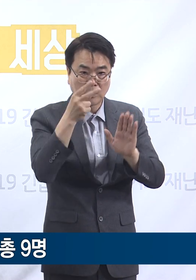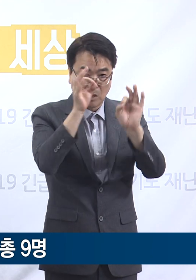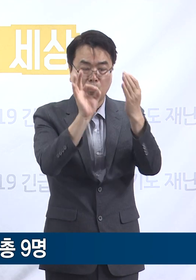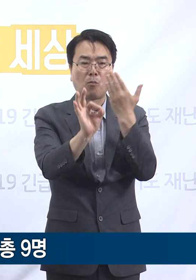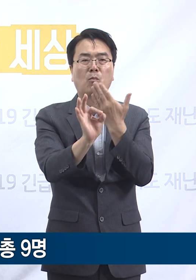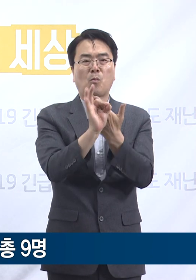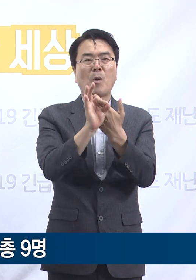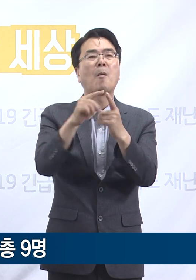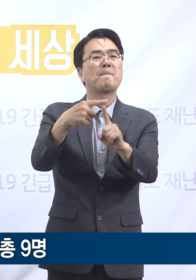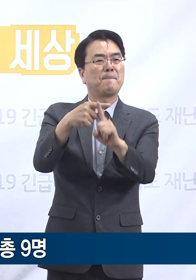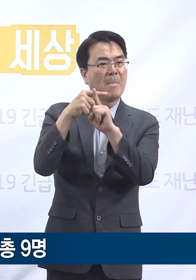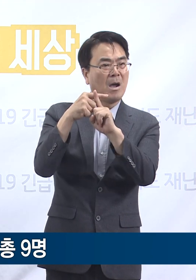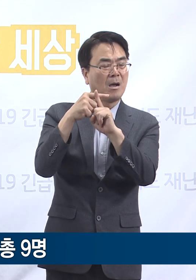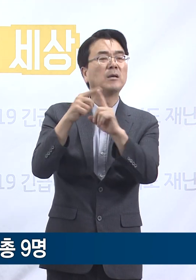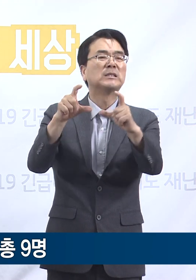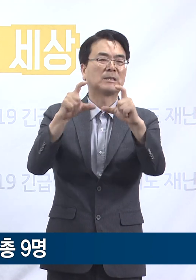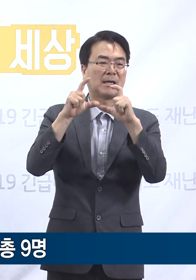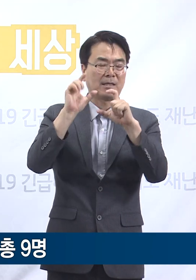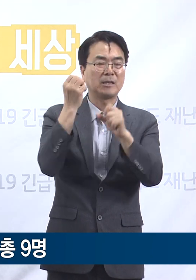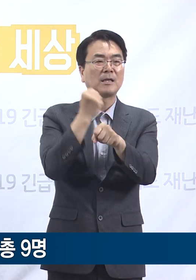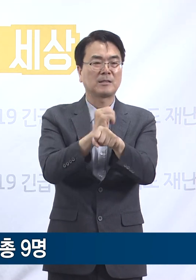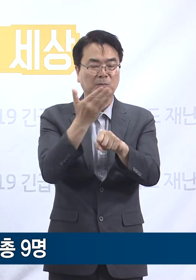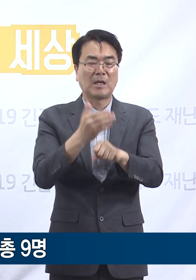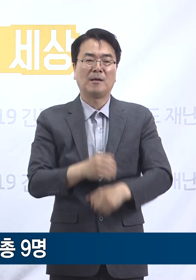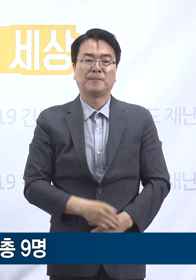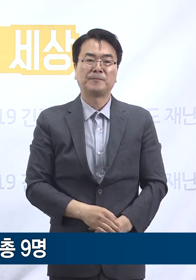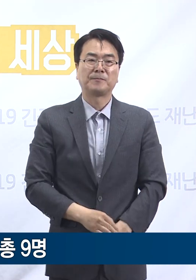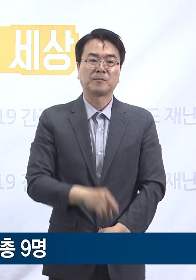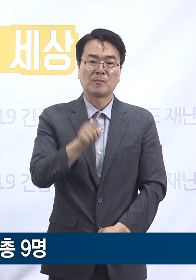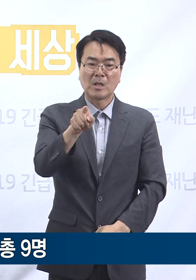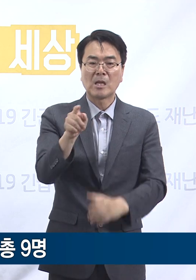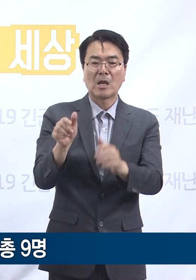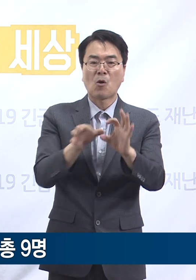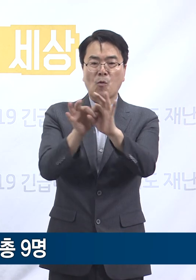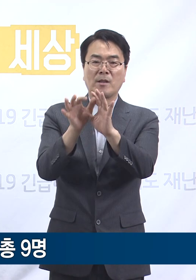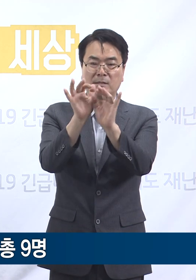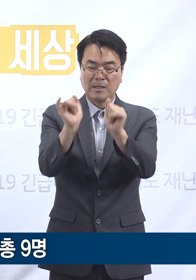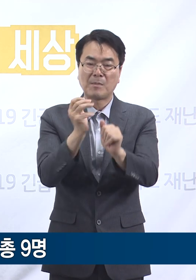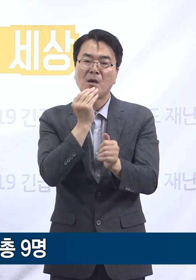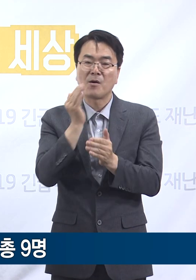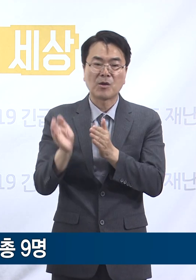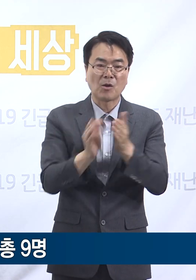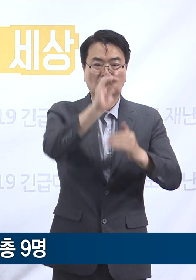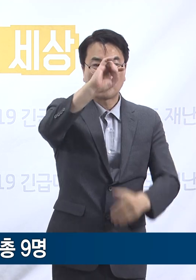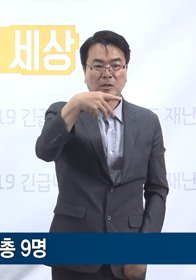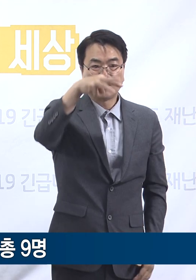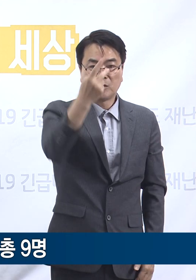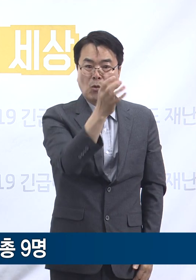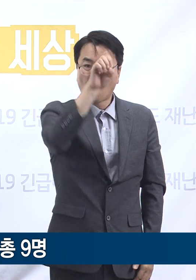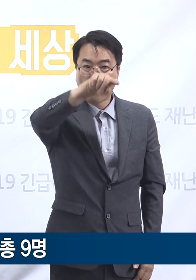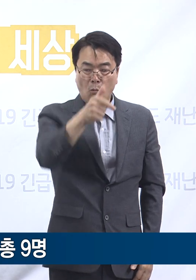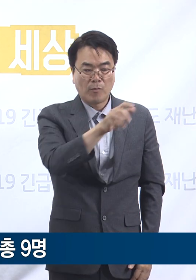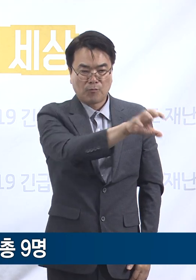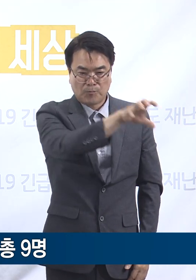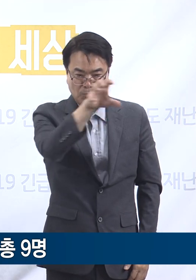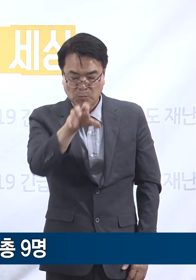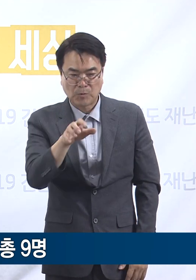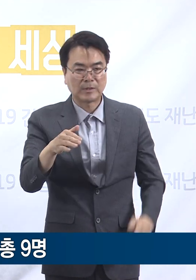진행하는 한편 기존 입소자 중 일부를 경기도의료원 포천병원에서 코트 격리 진료 중입니다.